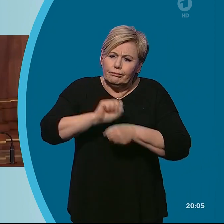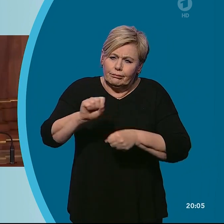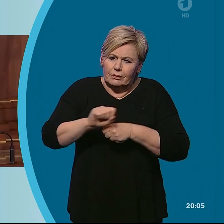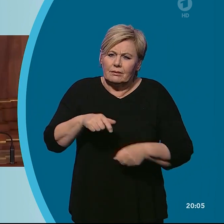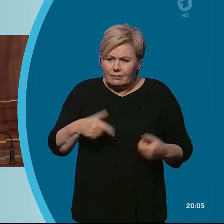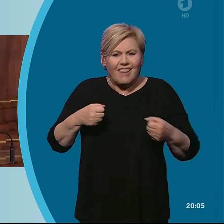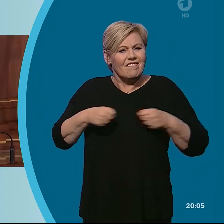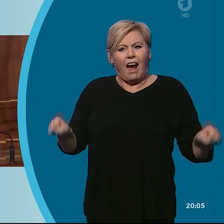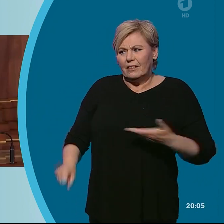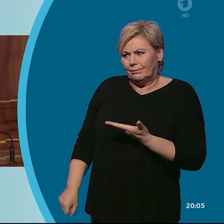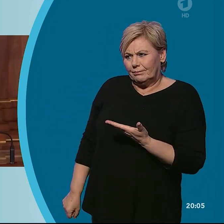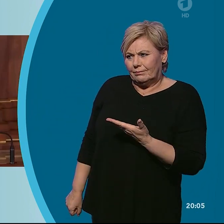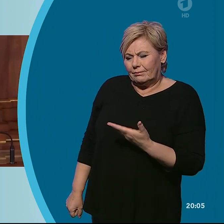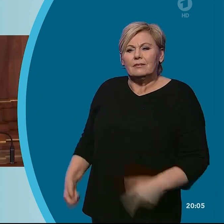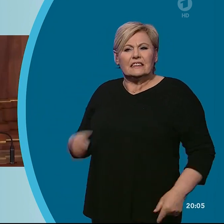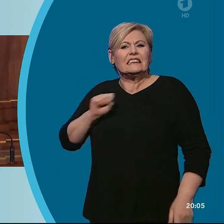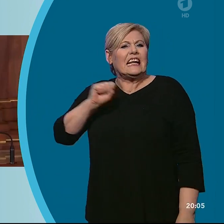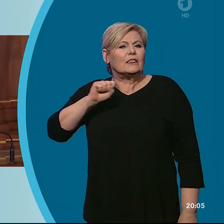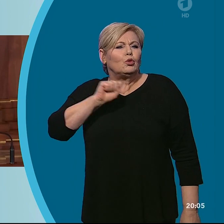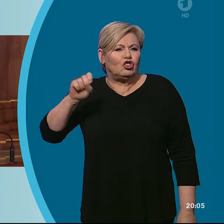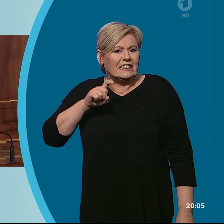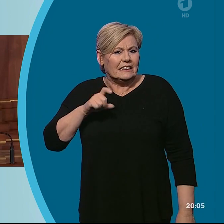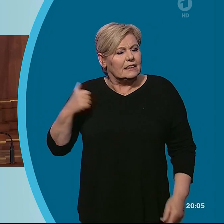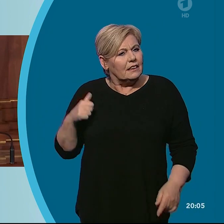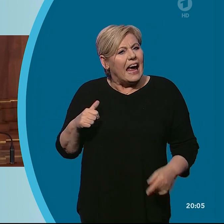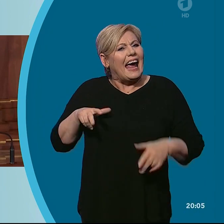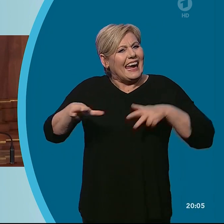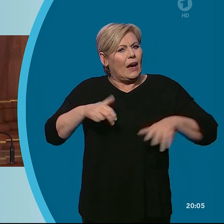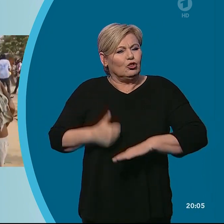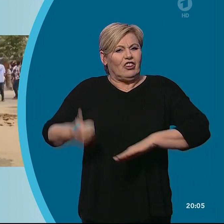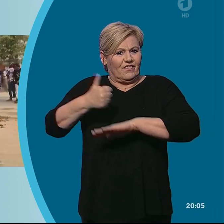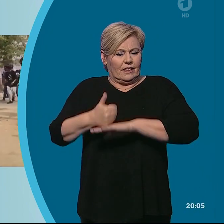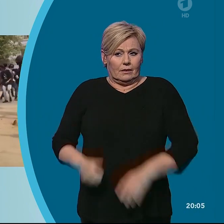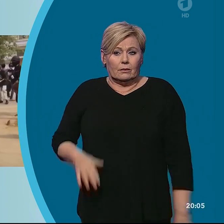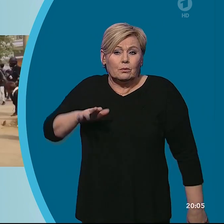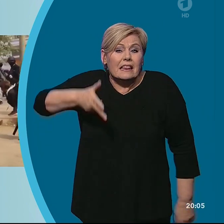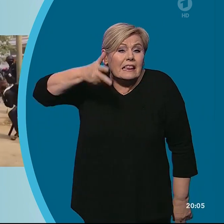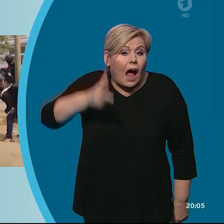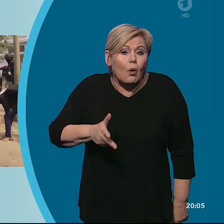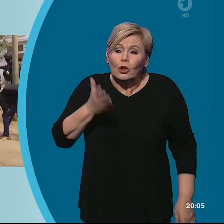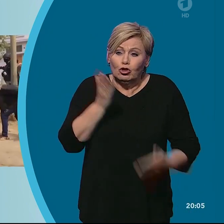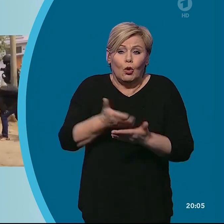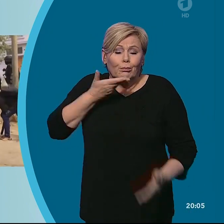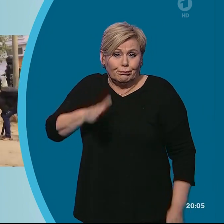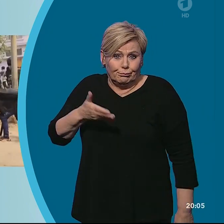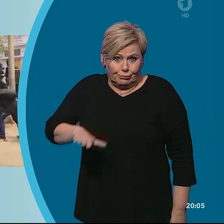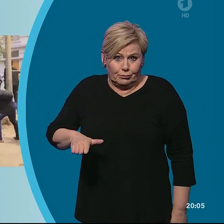facto Regierungschefin Aung San Suu Kyi. Insgesamt mehr als 300 Menschen sollen bislang ums Leben gekommen sein. Mindestens